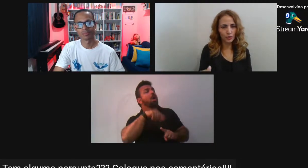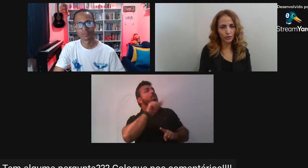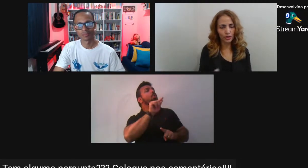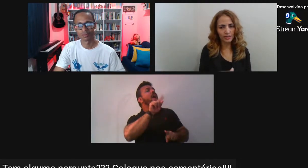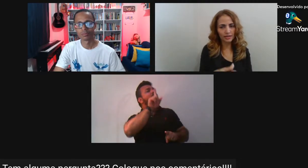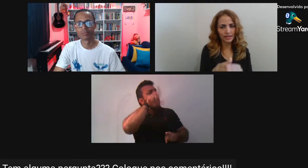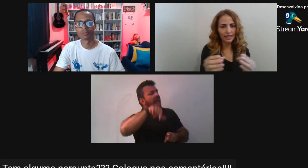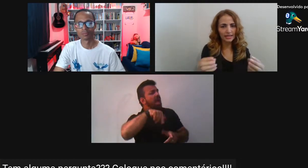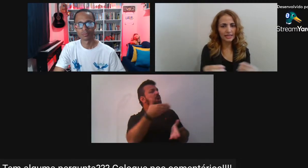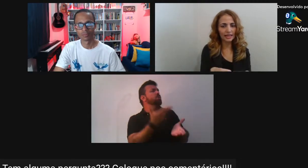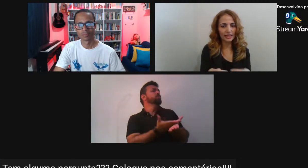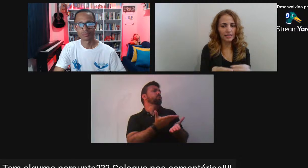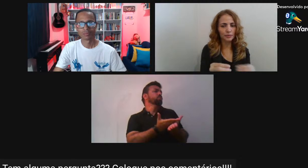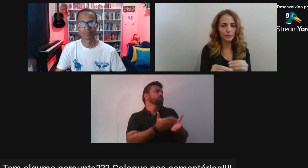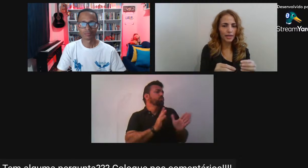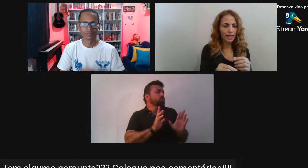ter